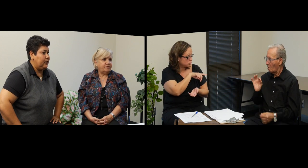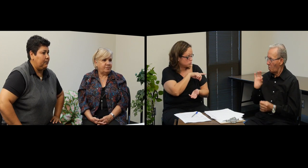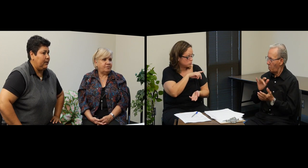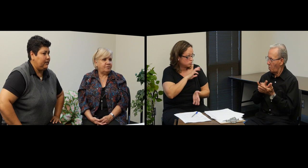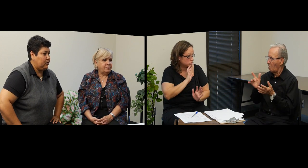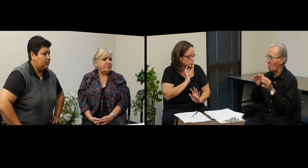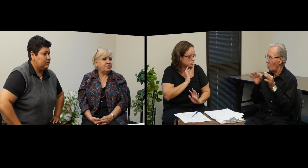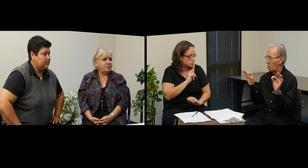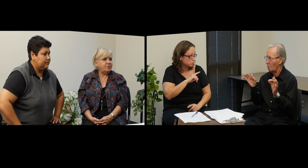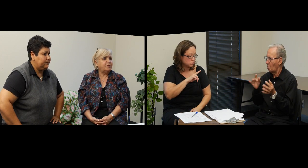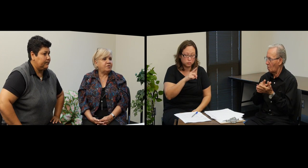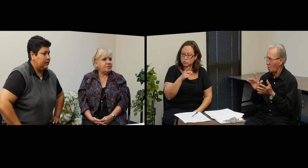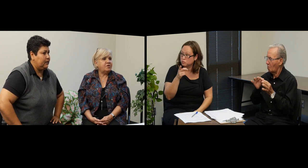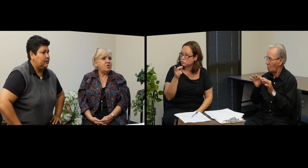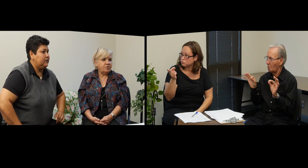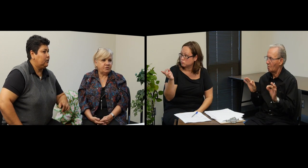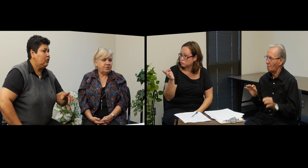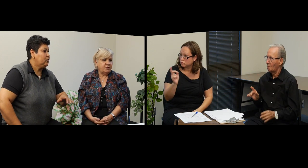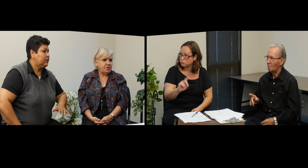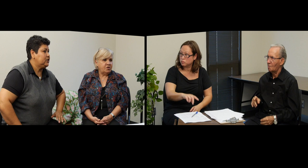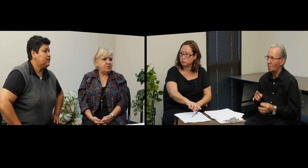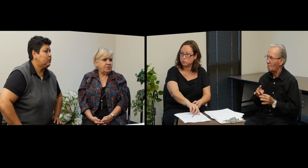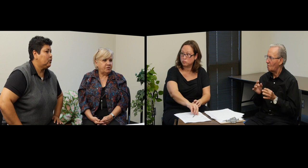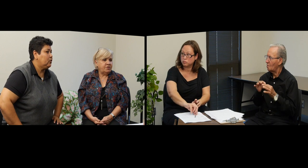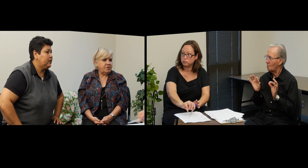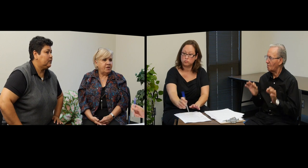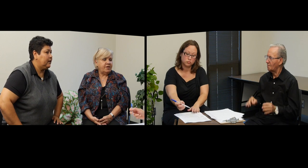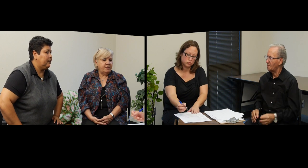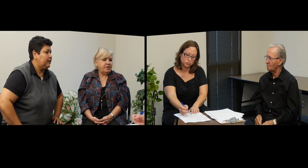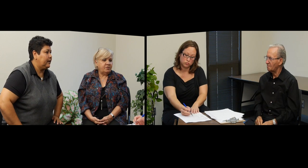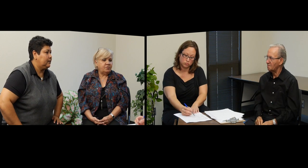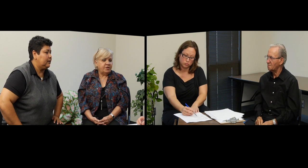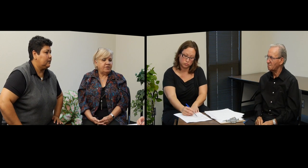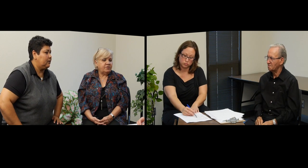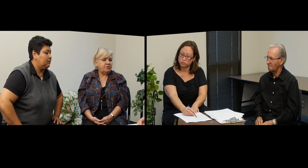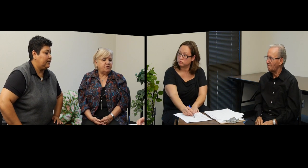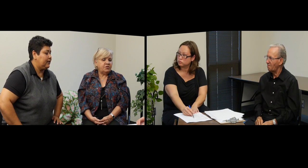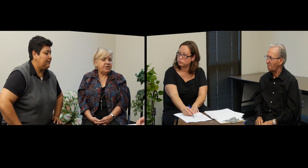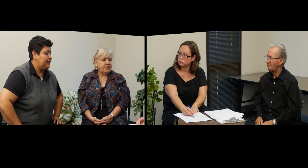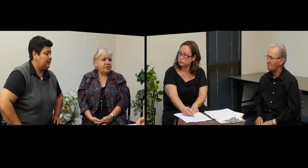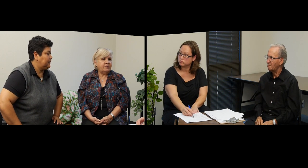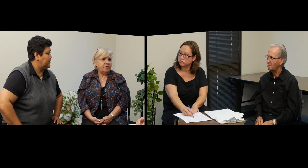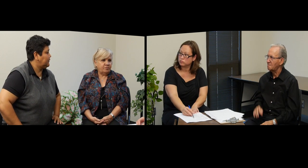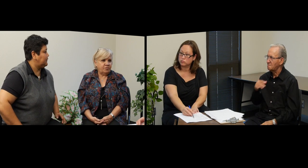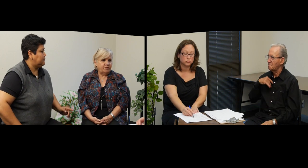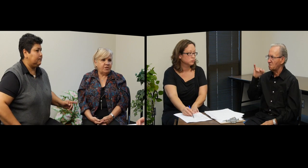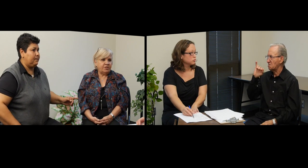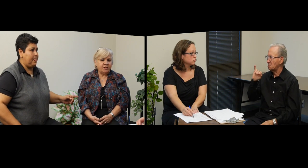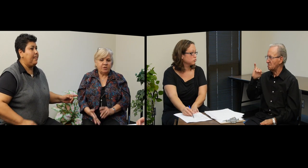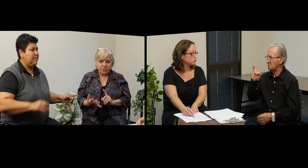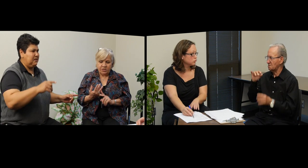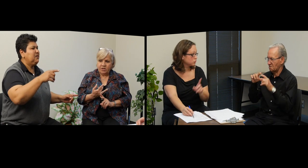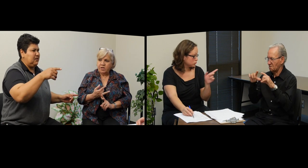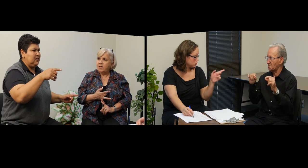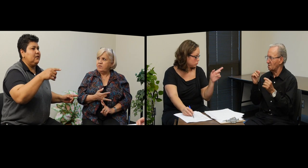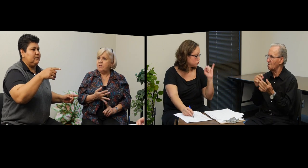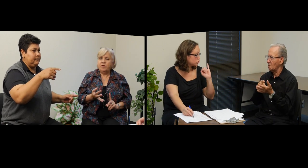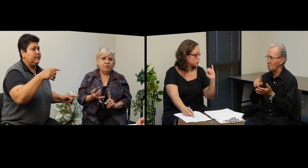médicos. Sí. Dice, no, yo recibo todo, este, gratis, este, no, me da la medicina gratis. Sí. Él tiene Medicaid y